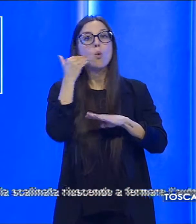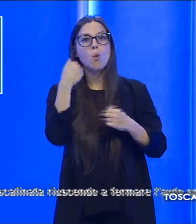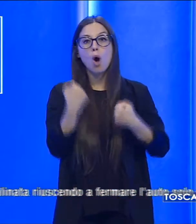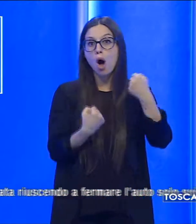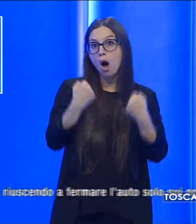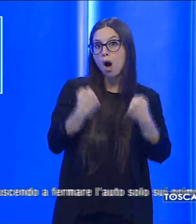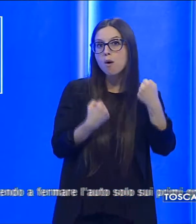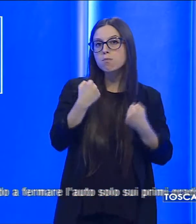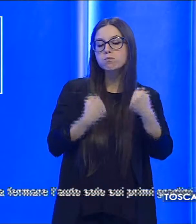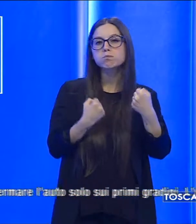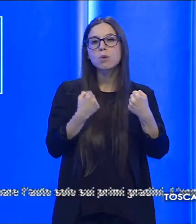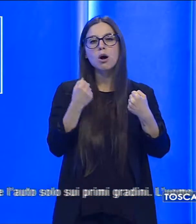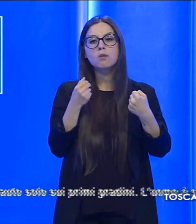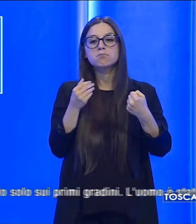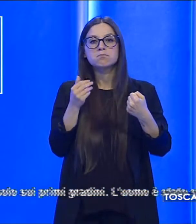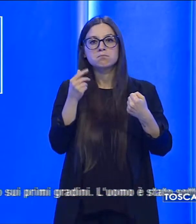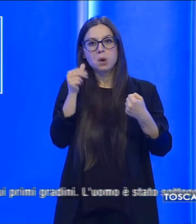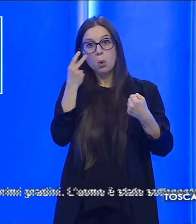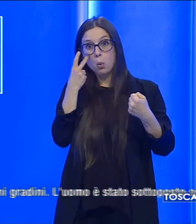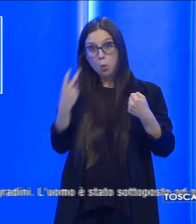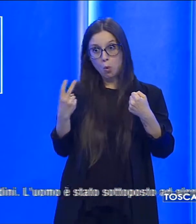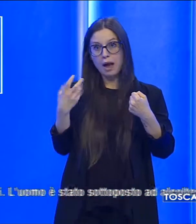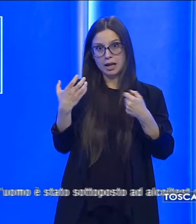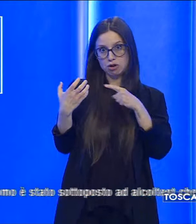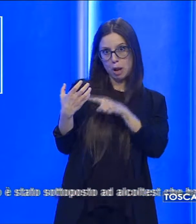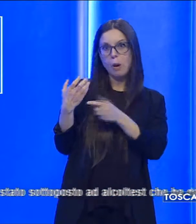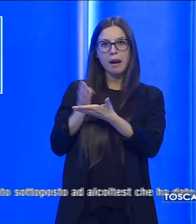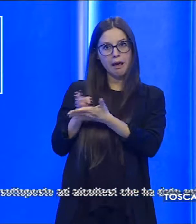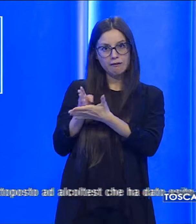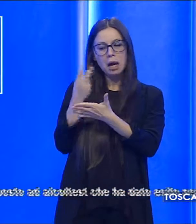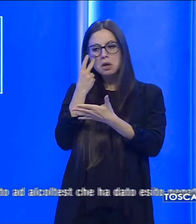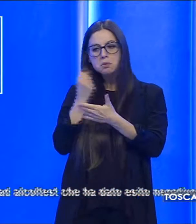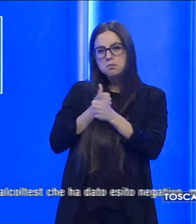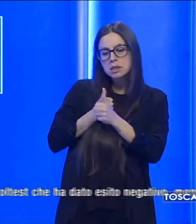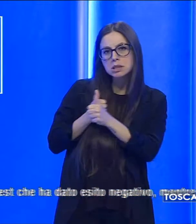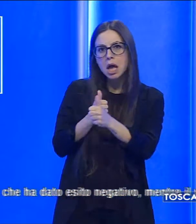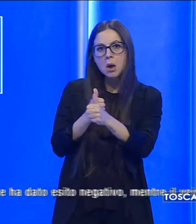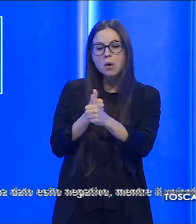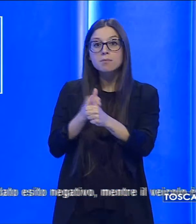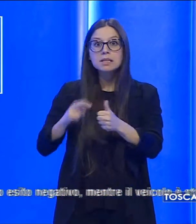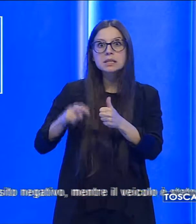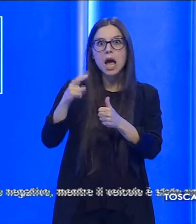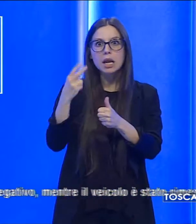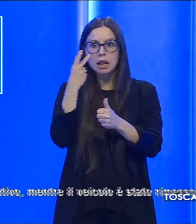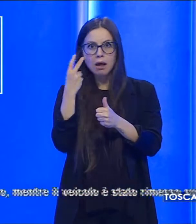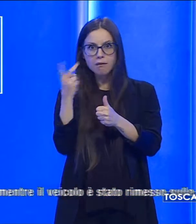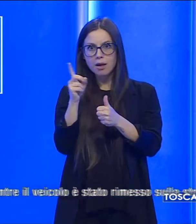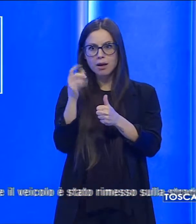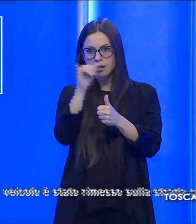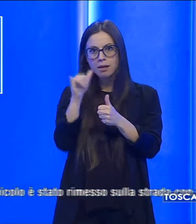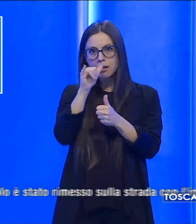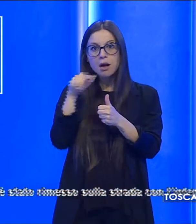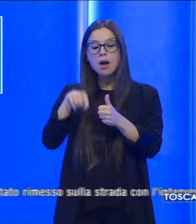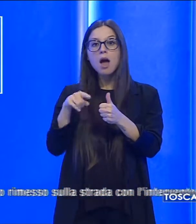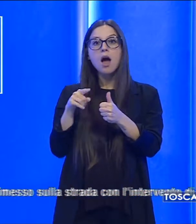della vettura stava seguendo il navigatore, ma non si è accorto della presenza della scalinata. riuscendo a